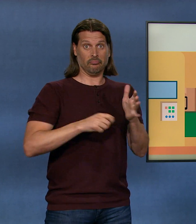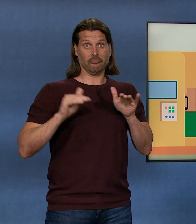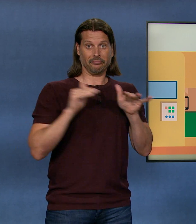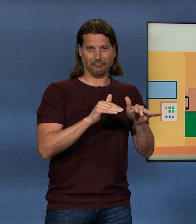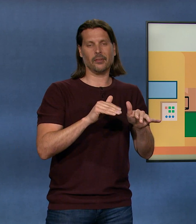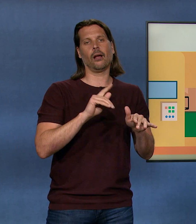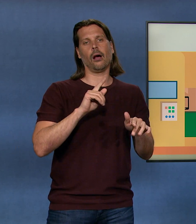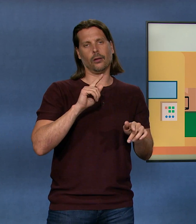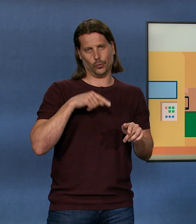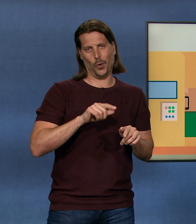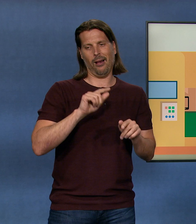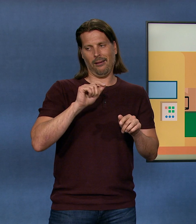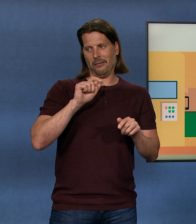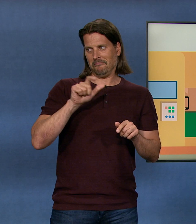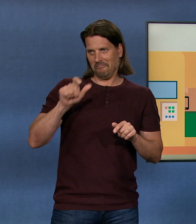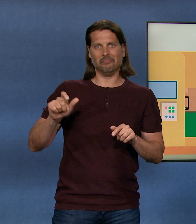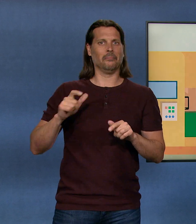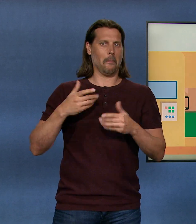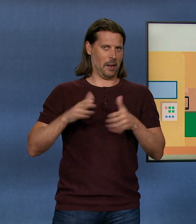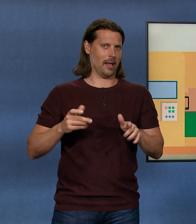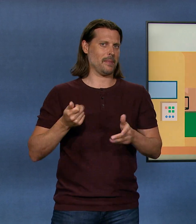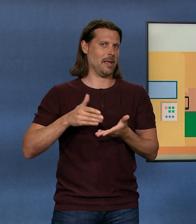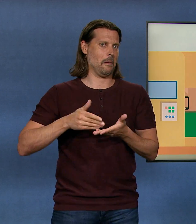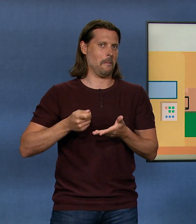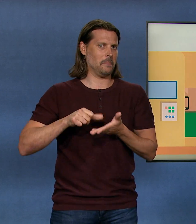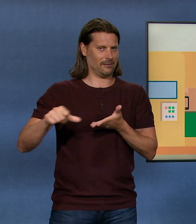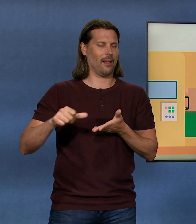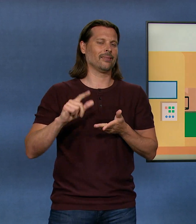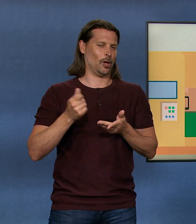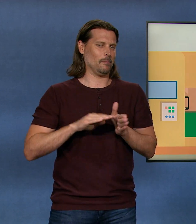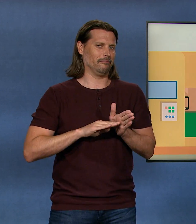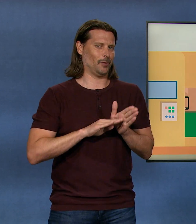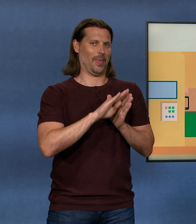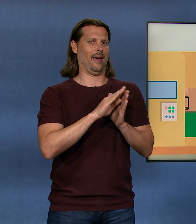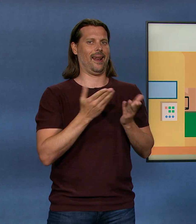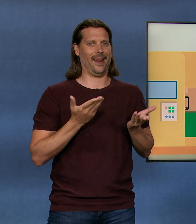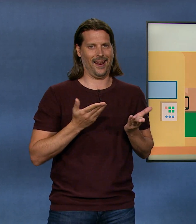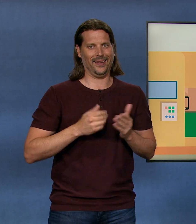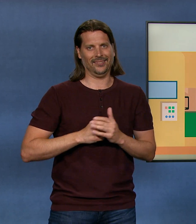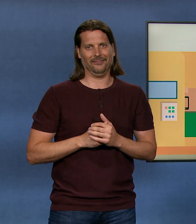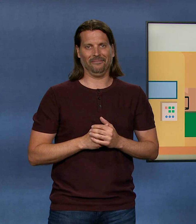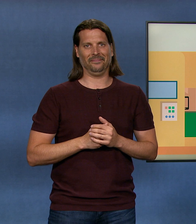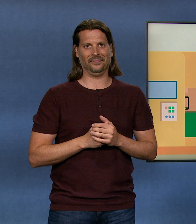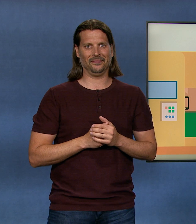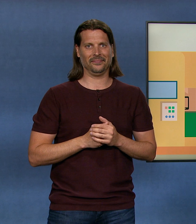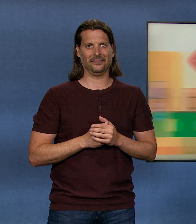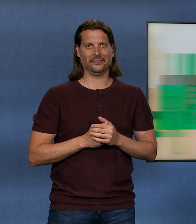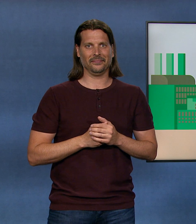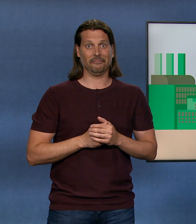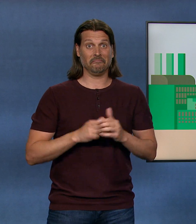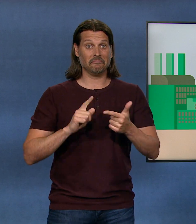gleichzeitig wollen, dann sind sie auch bereit, mehr dafür zu bezahlen. Und der Preis, der steigt. Es kann